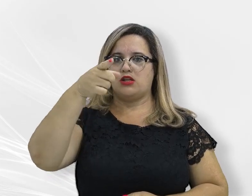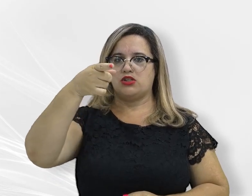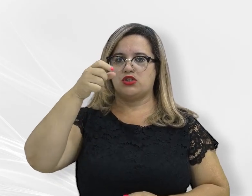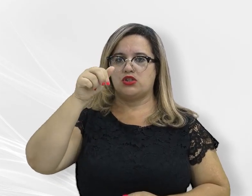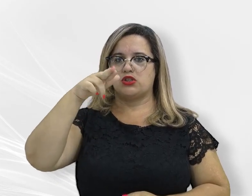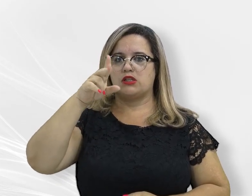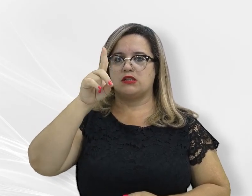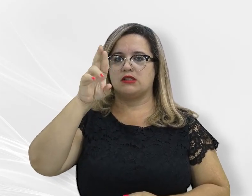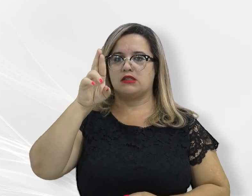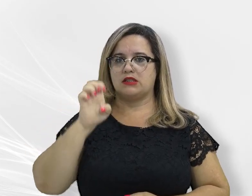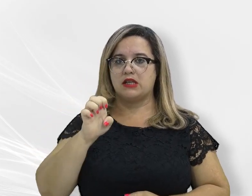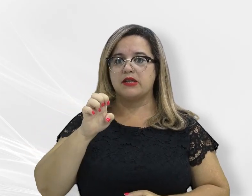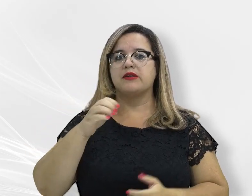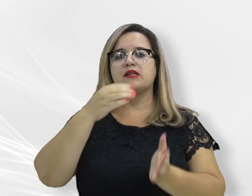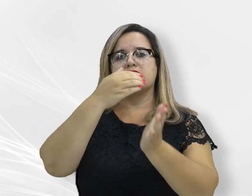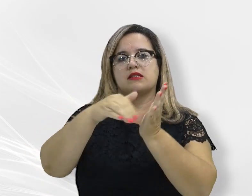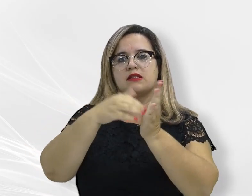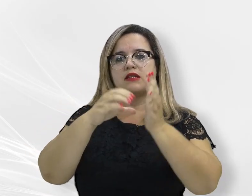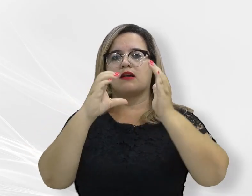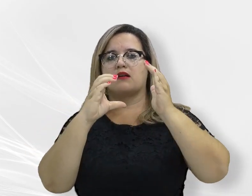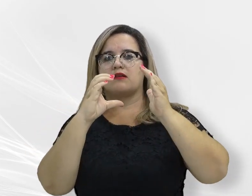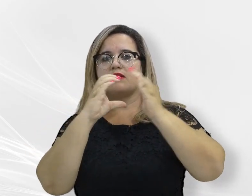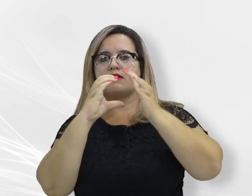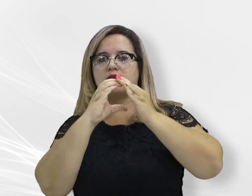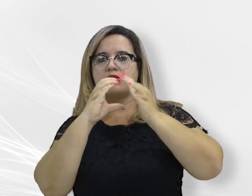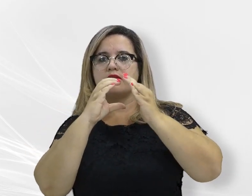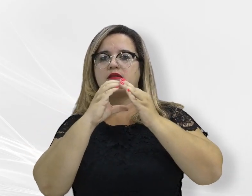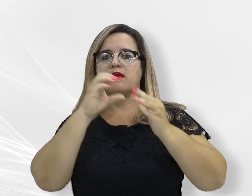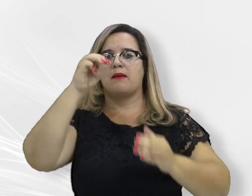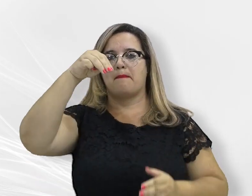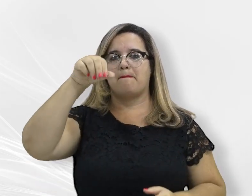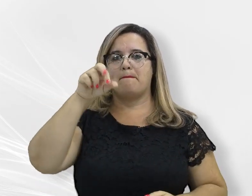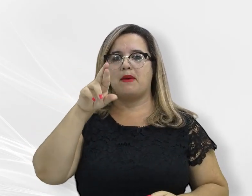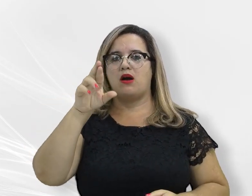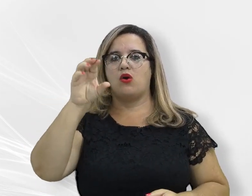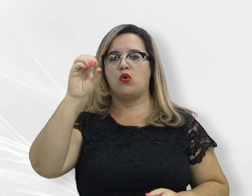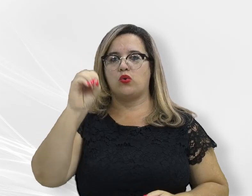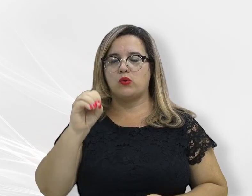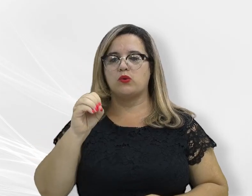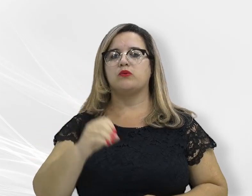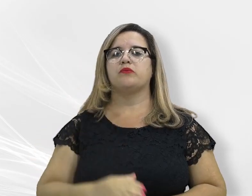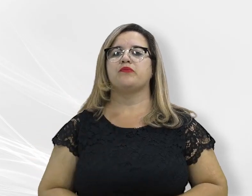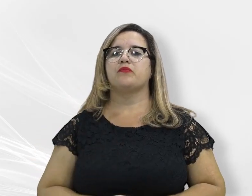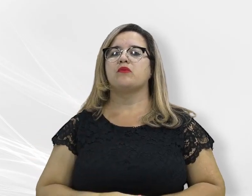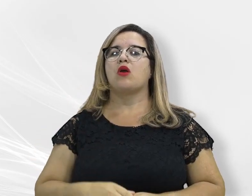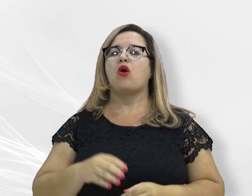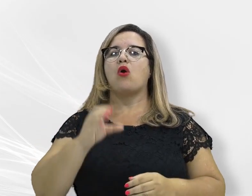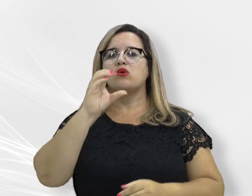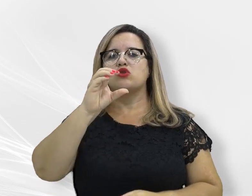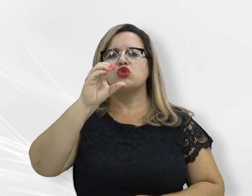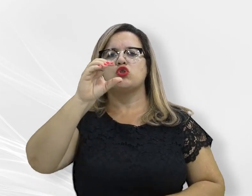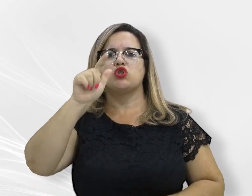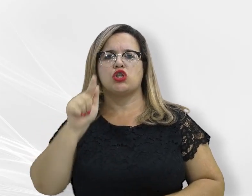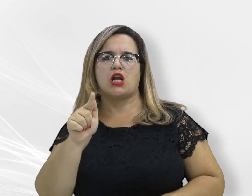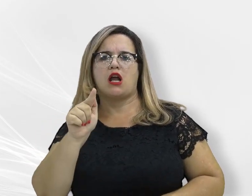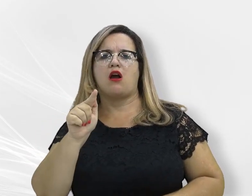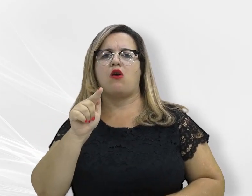Carvalho Jr., o Secretário de Estado de Fazenda, Rogério Luiz Galo, o Controlador-Geral do Estado, Emerson